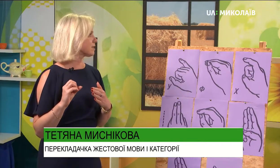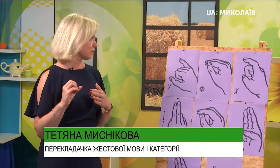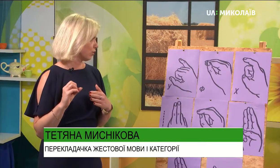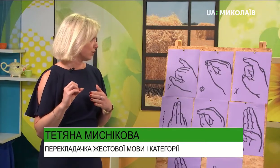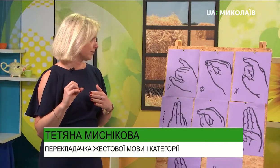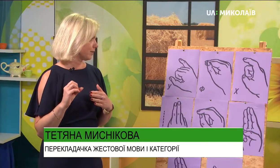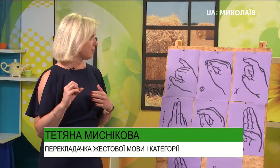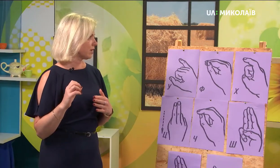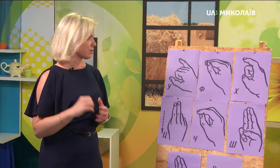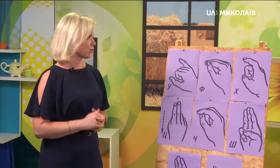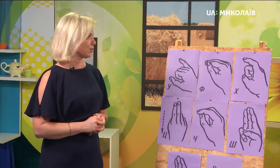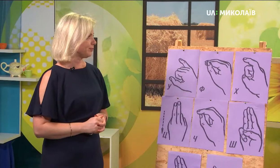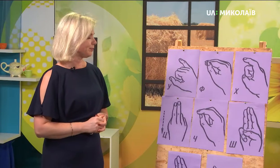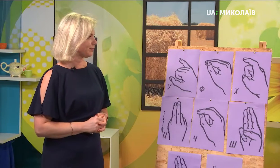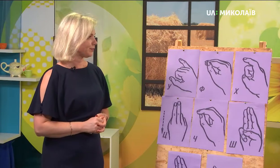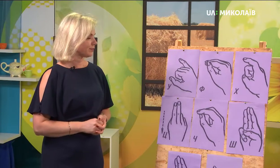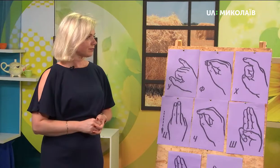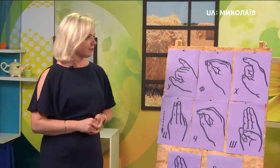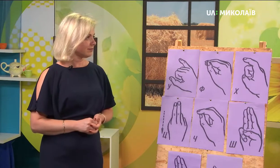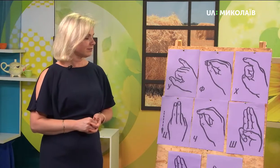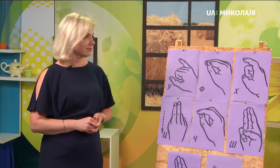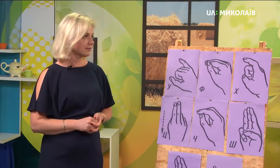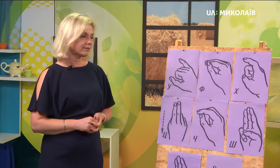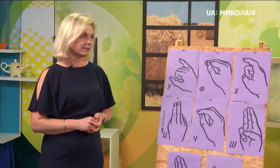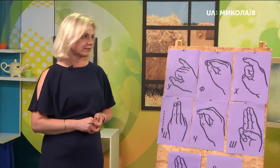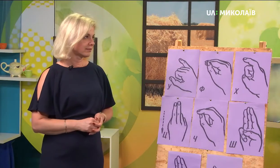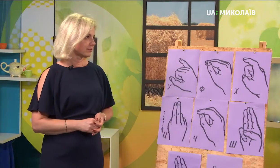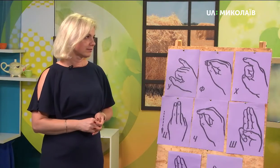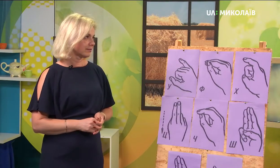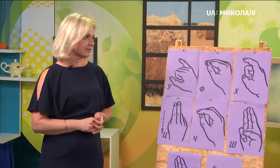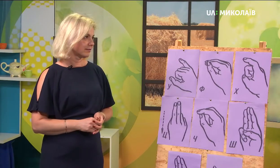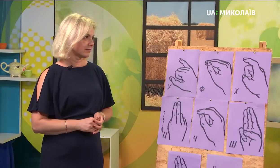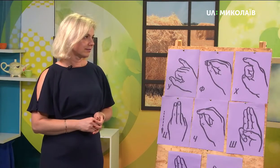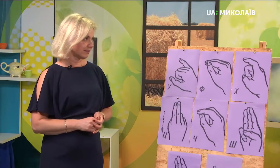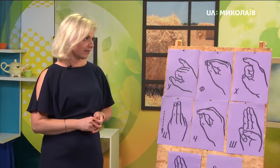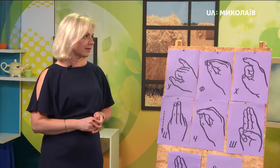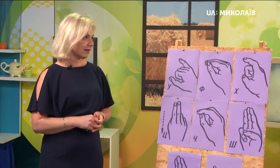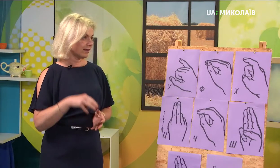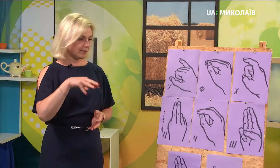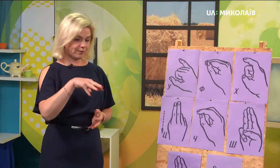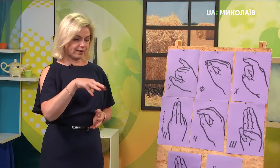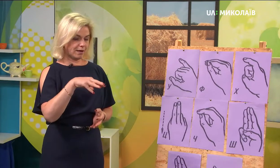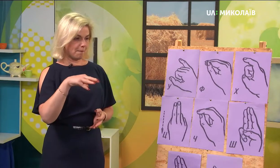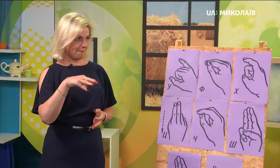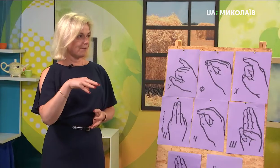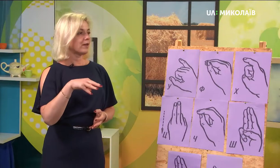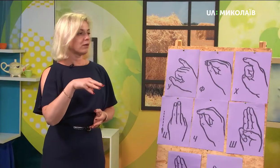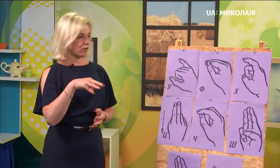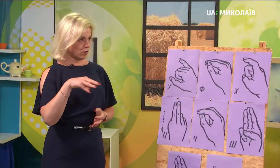слова. Ну, дивіться, те слово, яке ми вчили, і яке для нас найрідніше, це слово «мама». Так. Тобто нам потрібно показати ми, а,